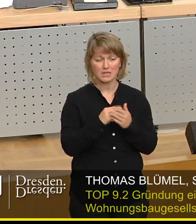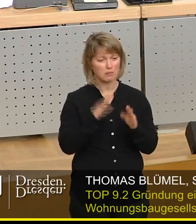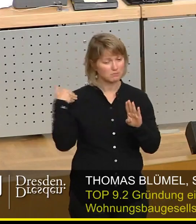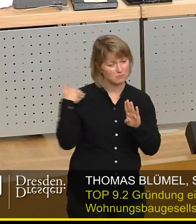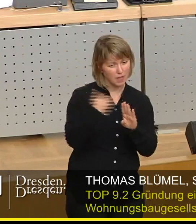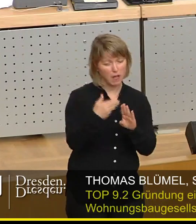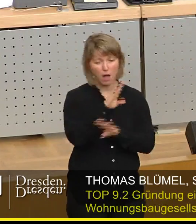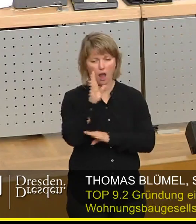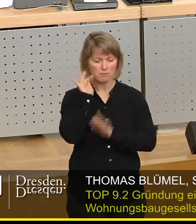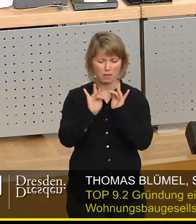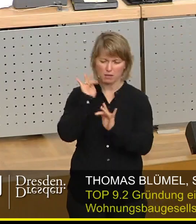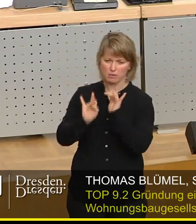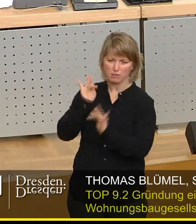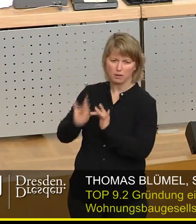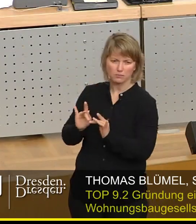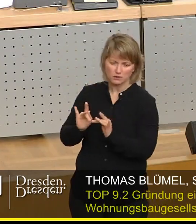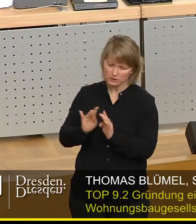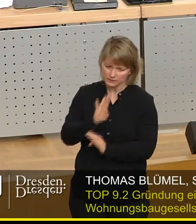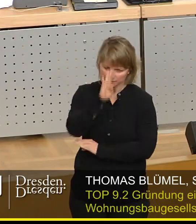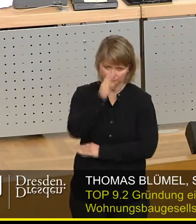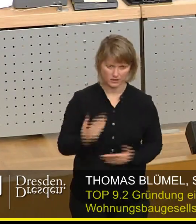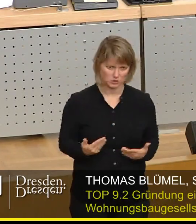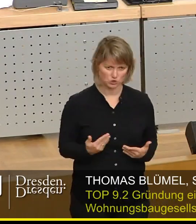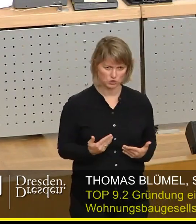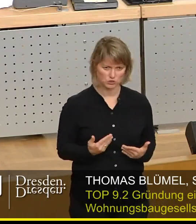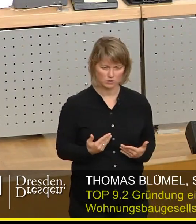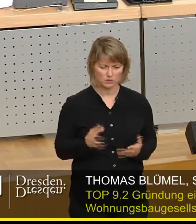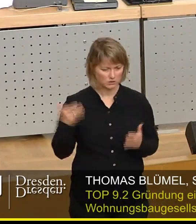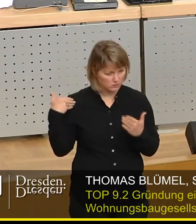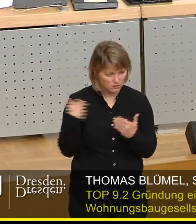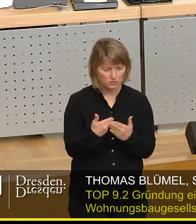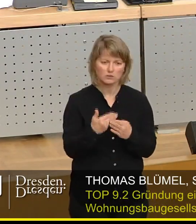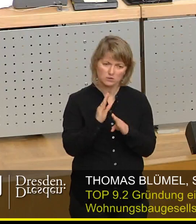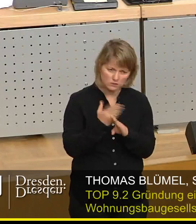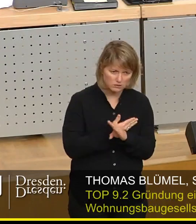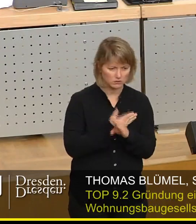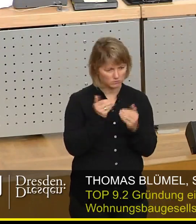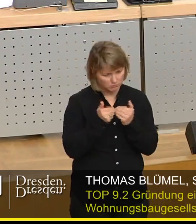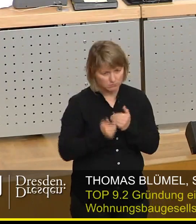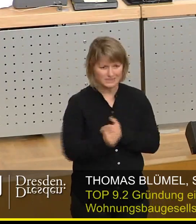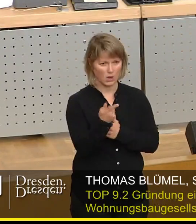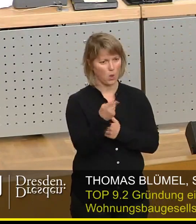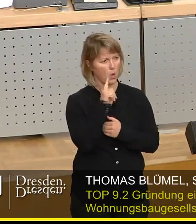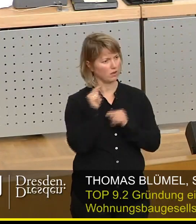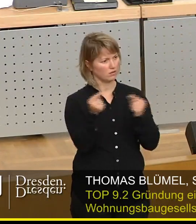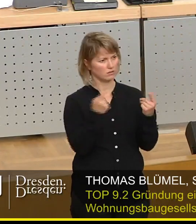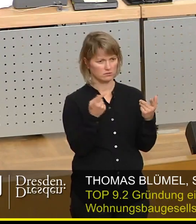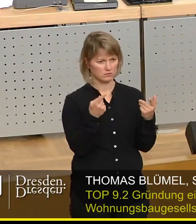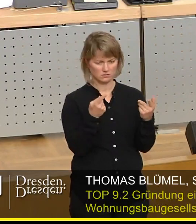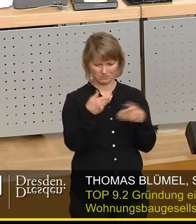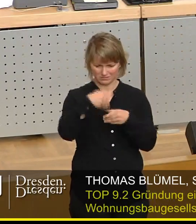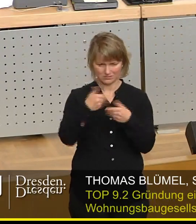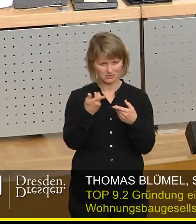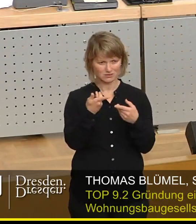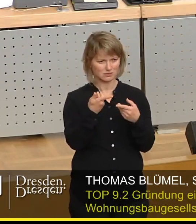stellen, halte ich für absurd. Das ist aus meiner Sicht ein Vorgehen, was von der Sache abweicht.